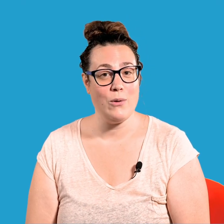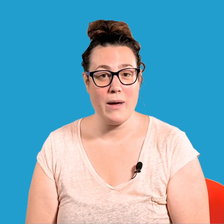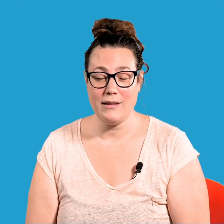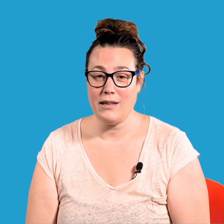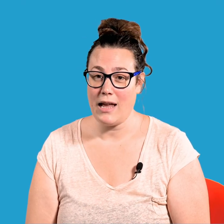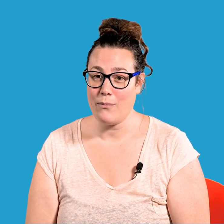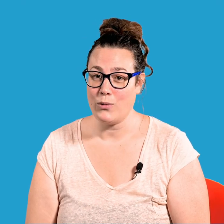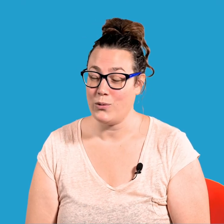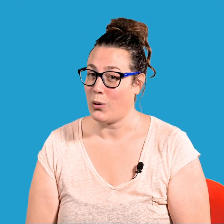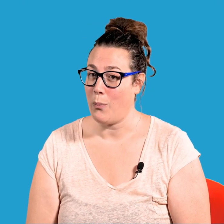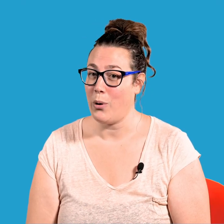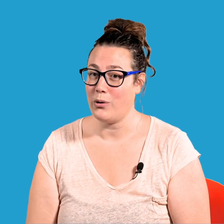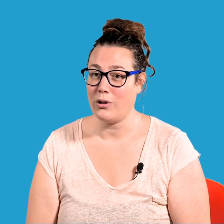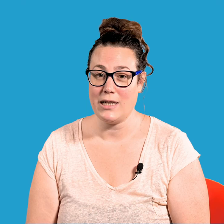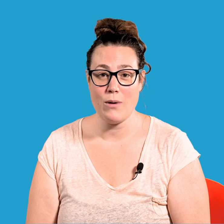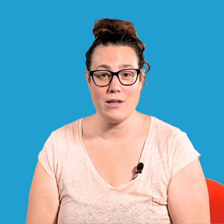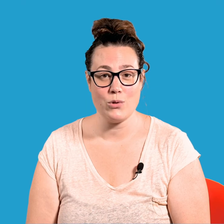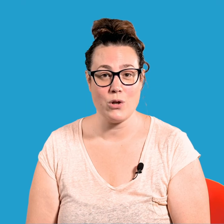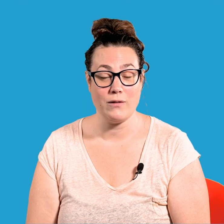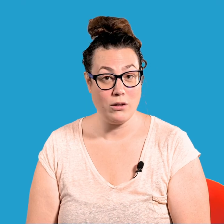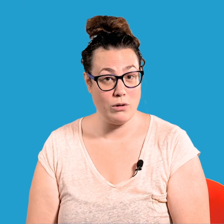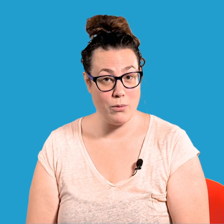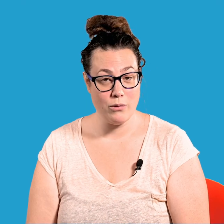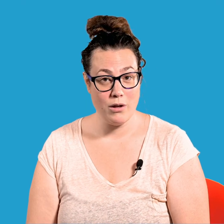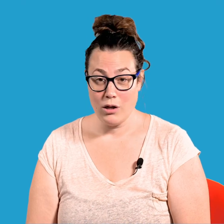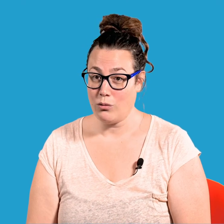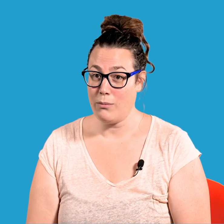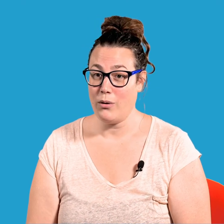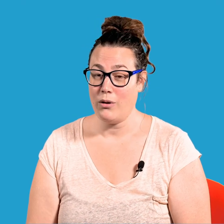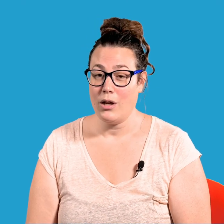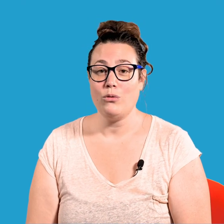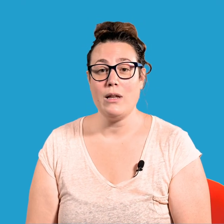battait la mesure. Pendant que les oiseaux chantaient tous les bœufs, tous les bœufs, tous les